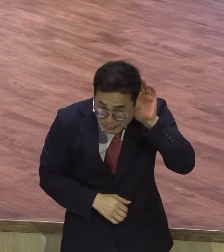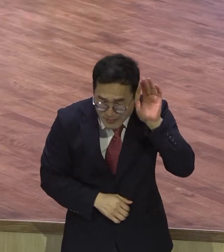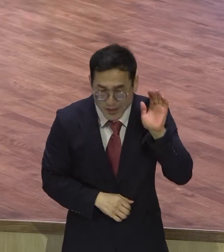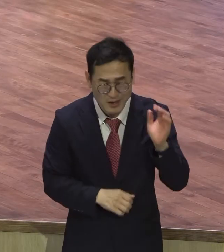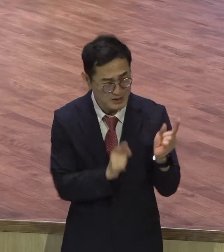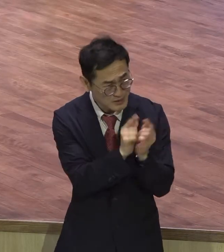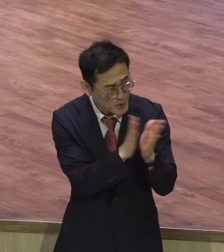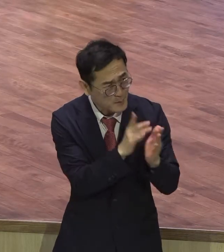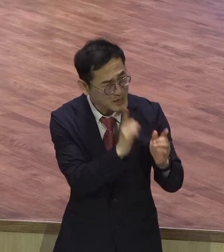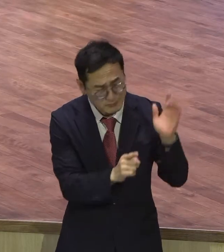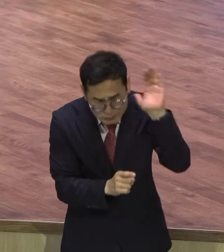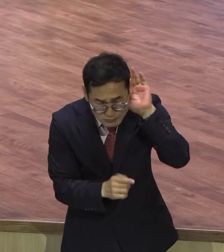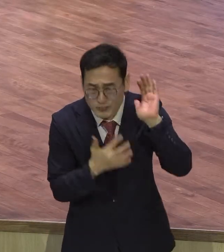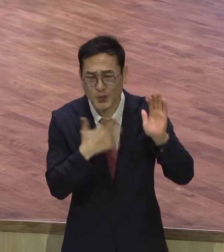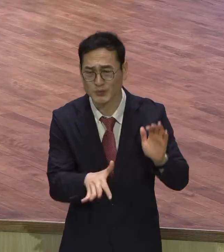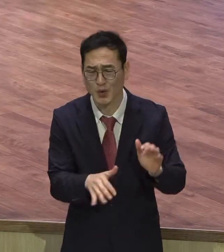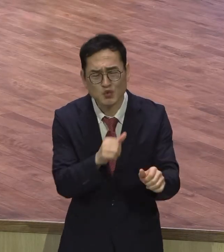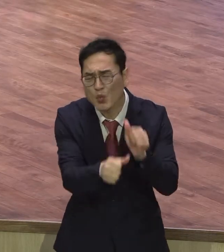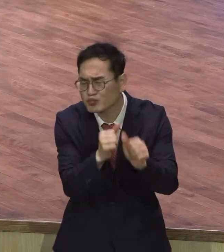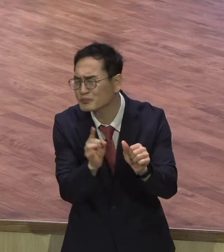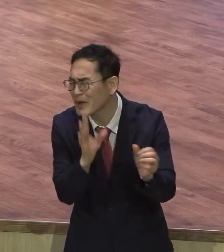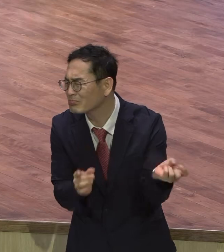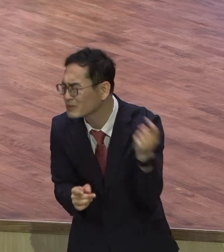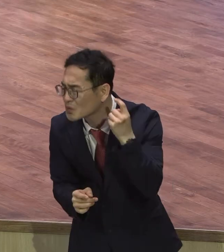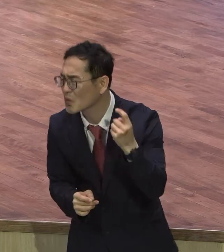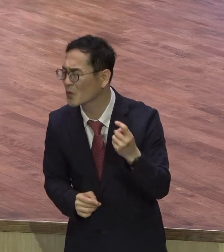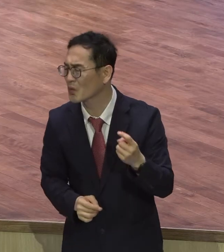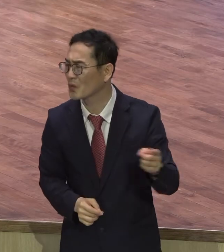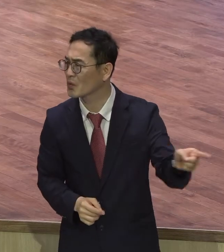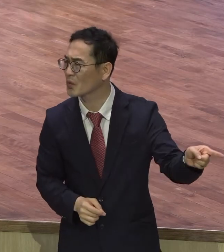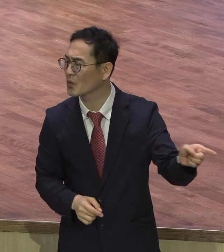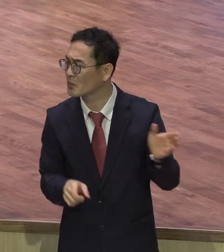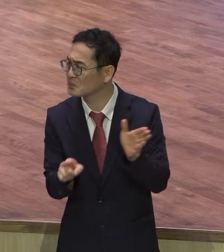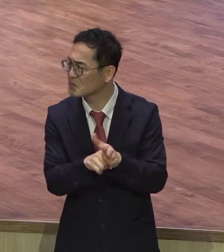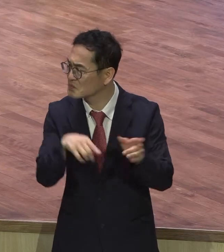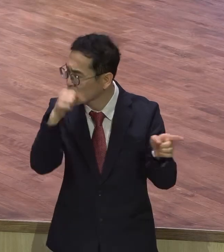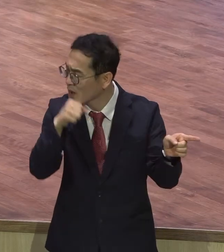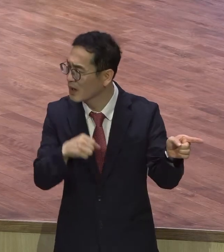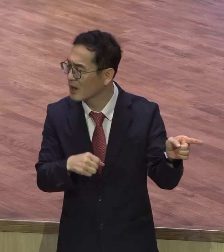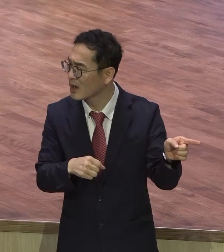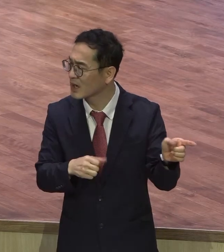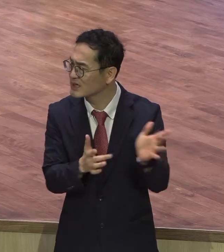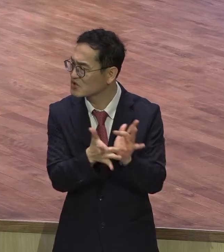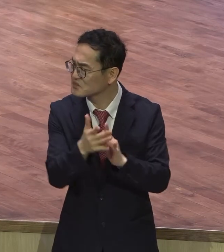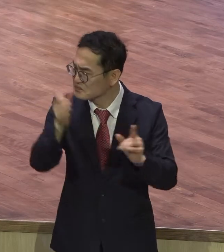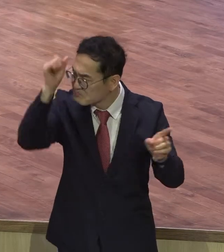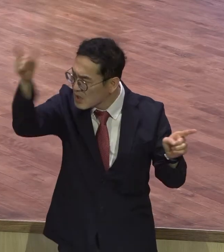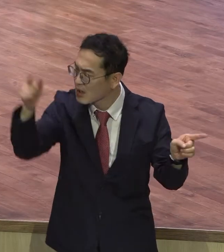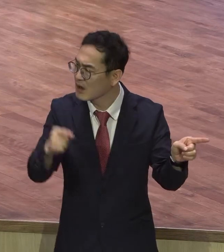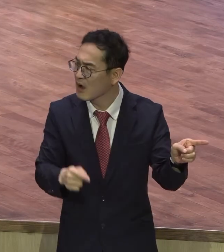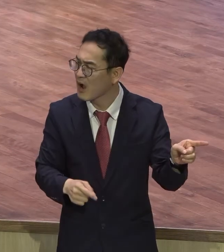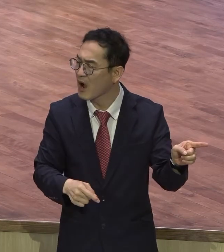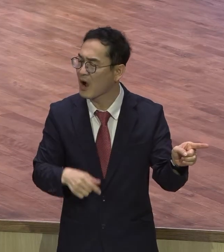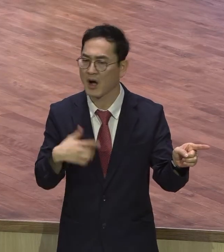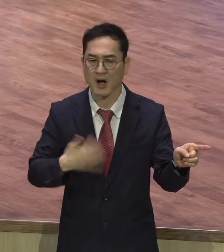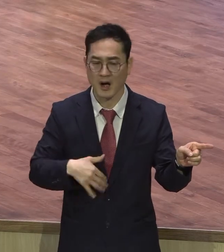말씀만 듣고 이 사람이 아, 그 정도 예수 같으면 내 하인이 이렇게 고통당한데 고칠 수 있지